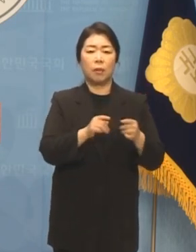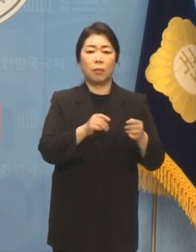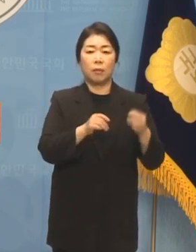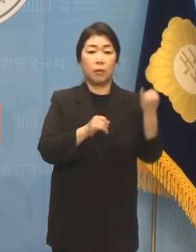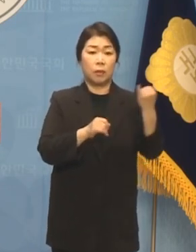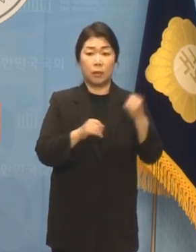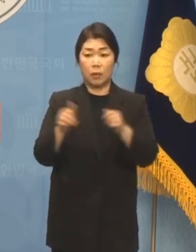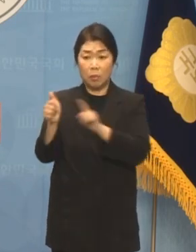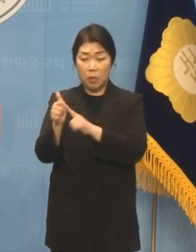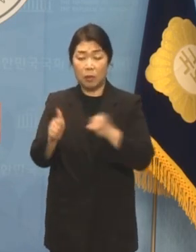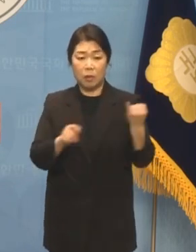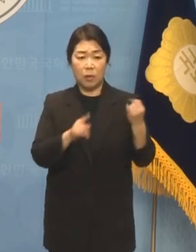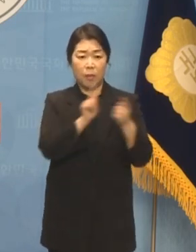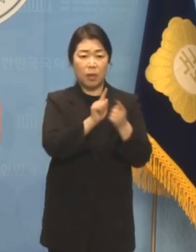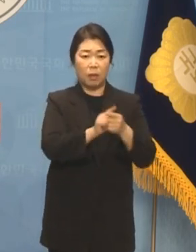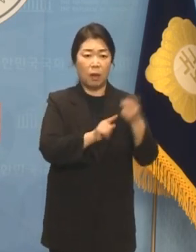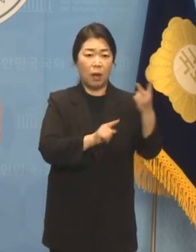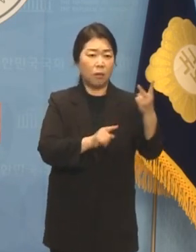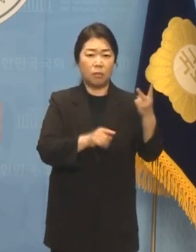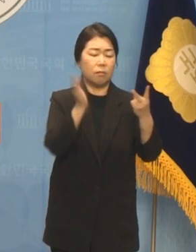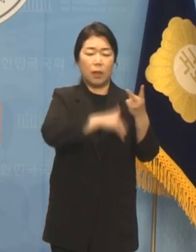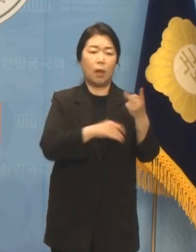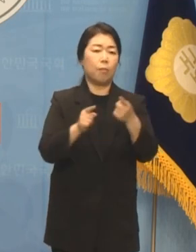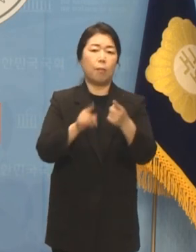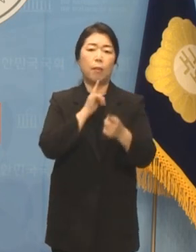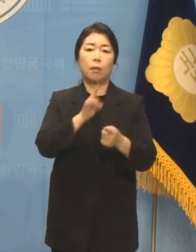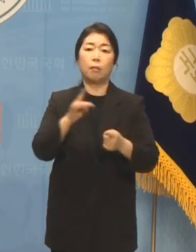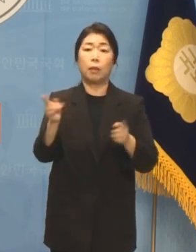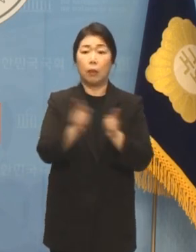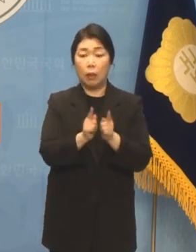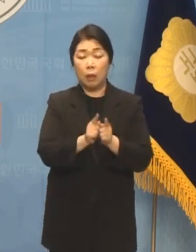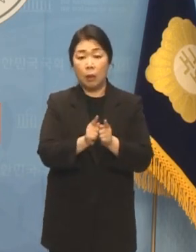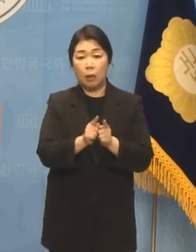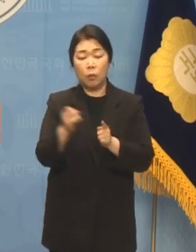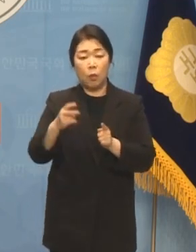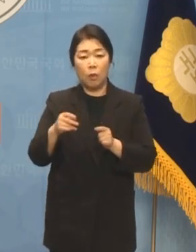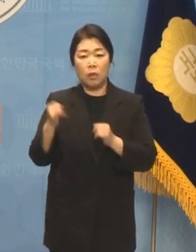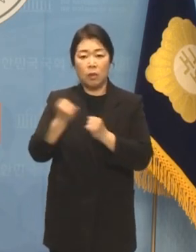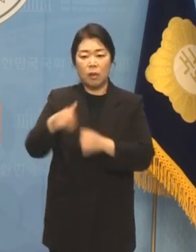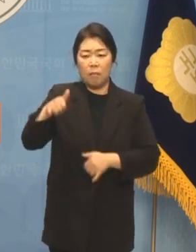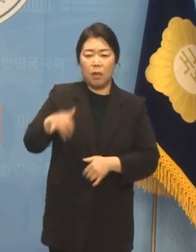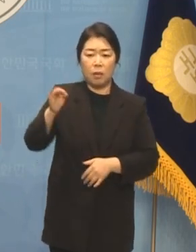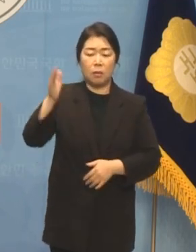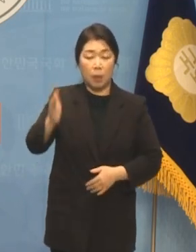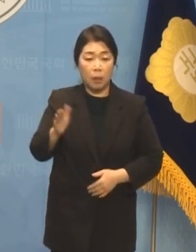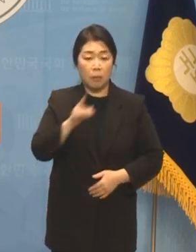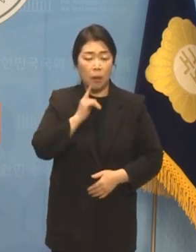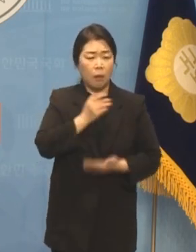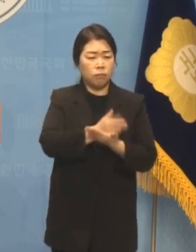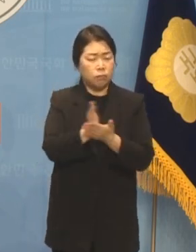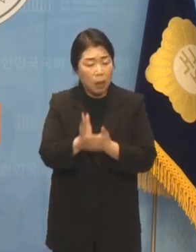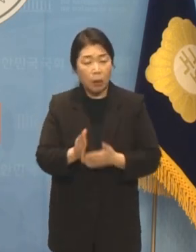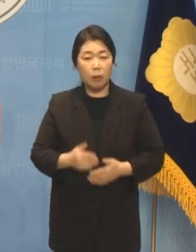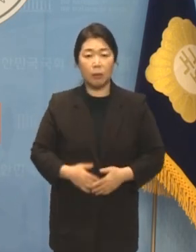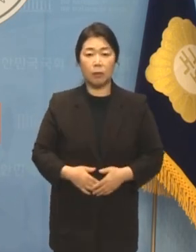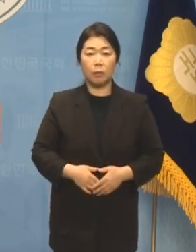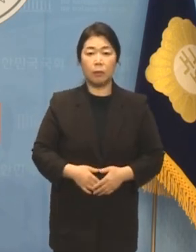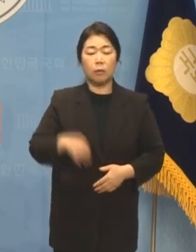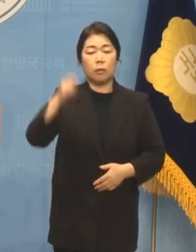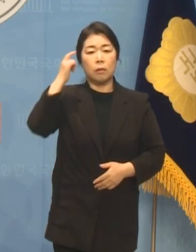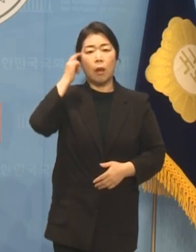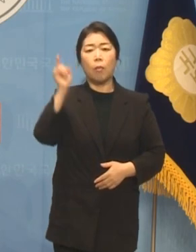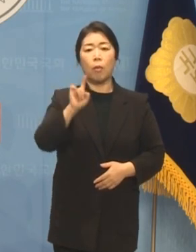라는 등 우리 국민을 남녀노소 가릴 것 없이 비하했습니다. 장해찬 후보는 대체 무슨